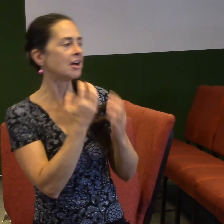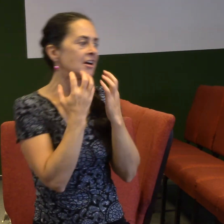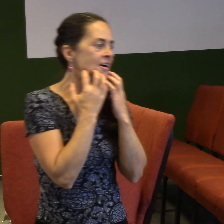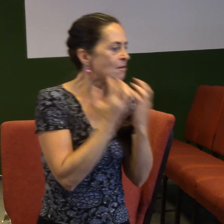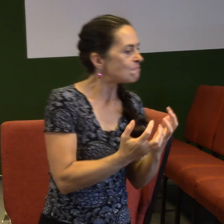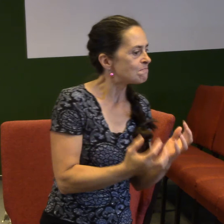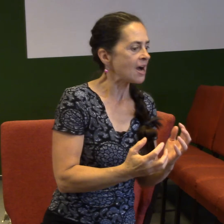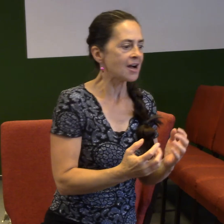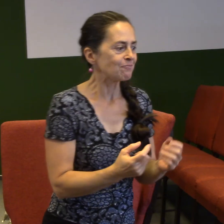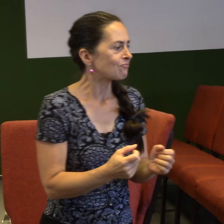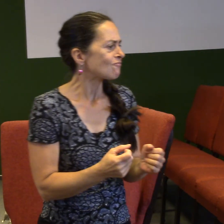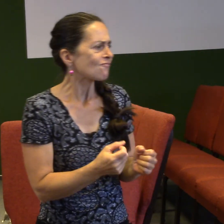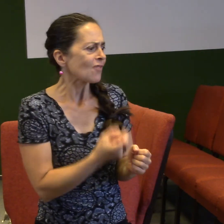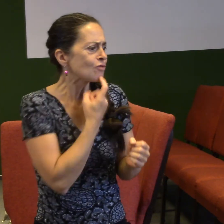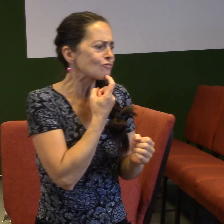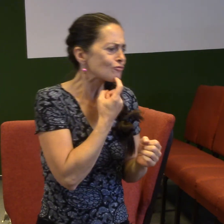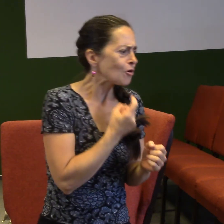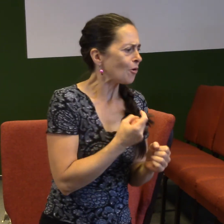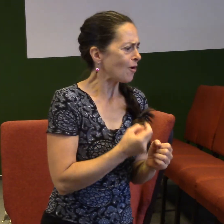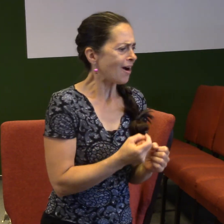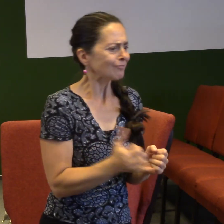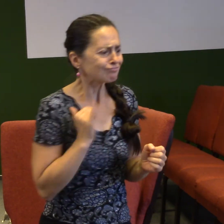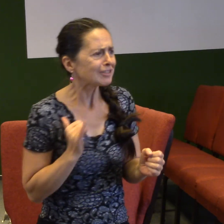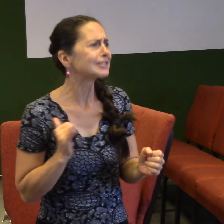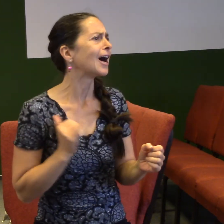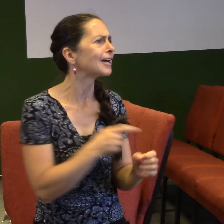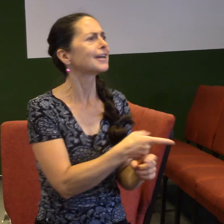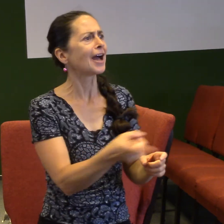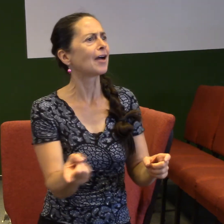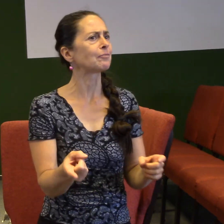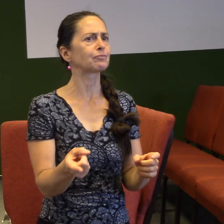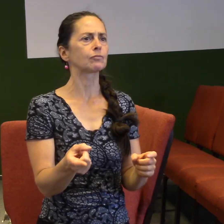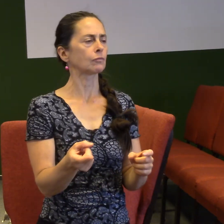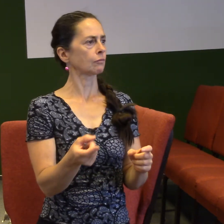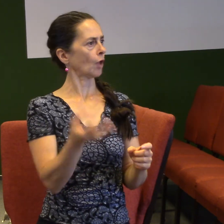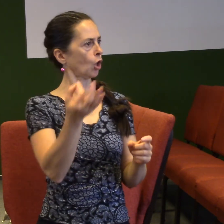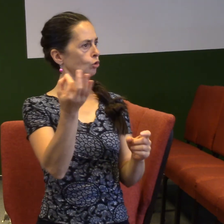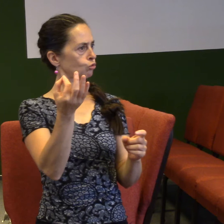přemýšlet, Bůh horlivě touží po nás, po lidech, co On udělal proto, abychom my mohli být s Ním.